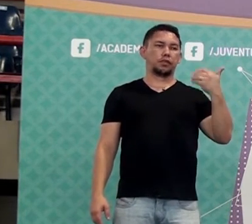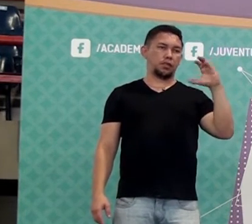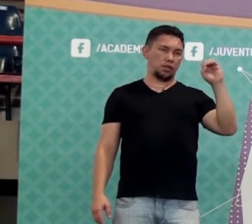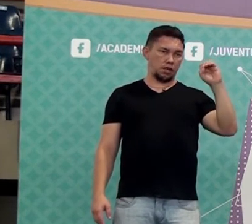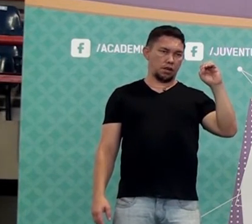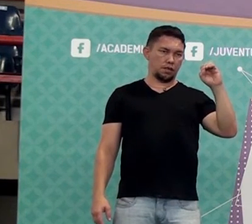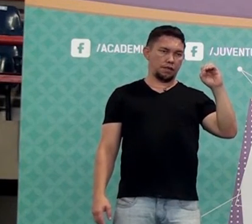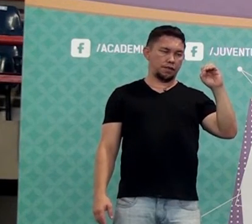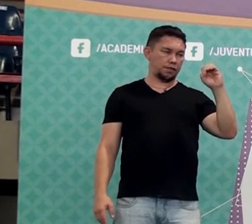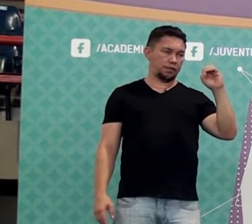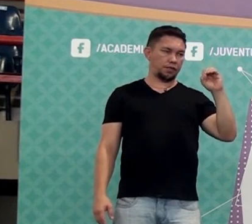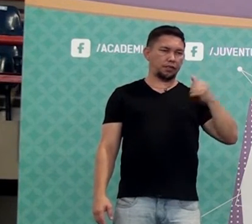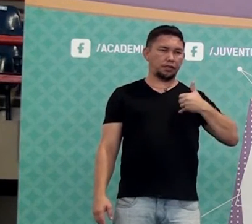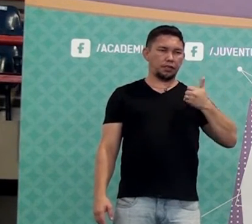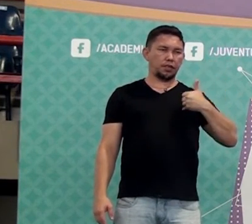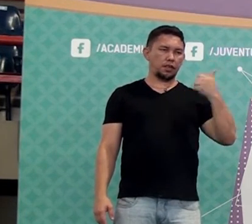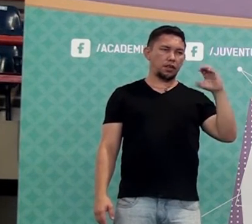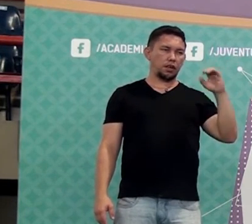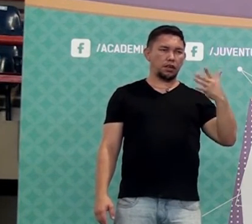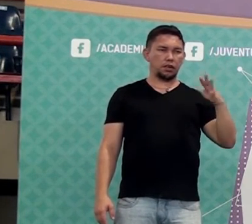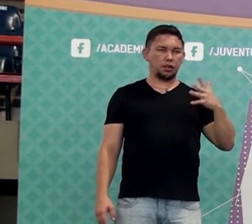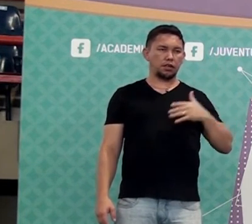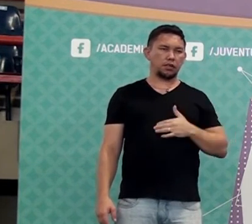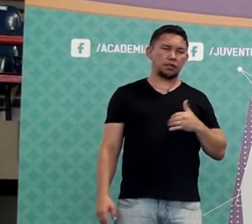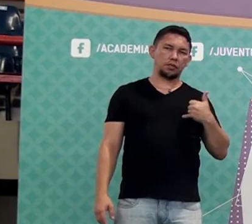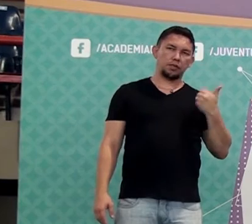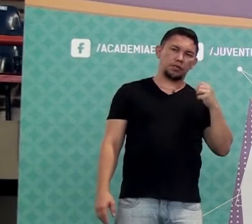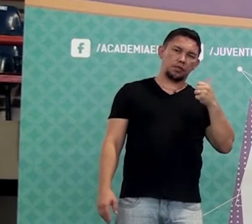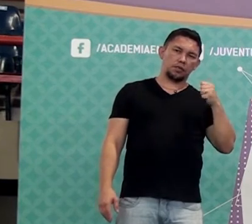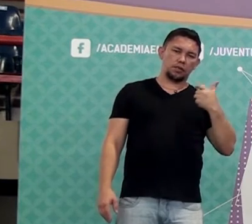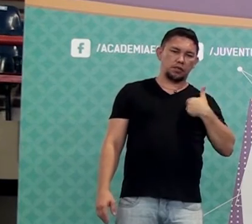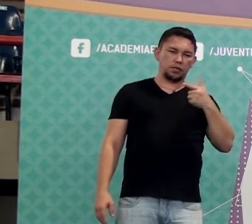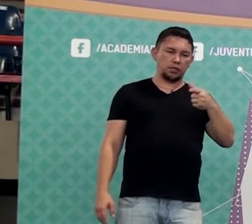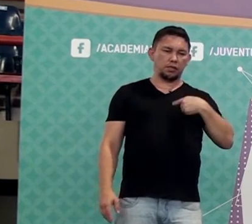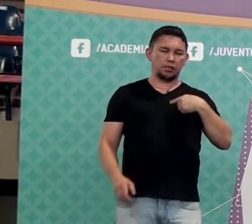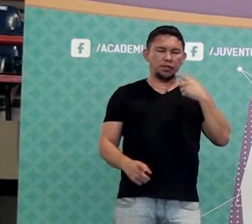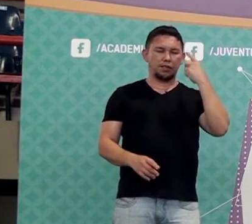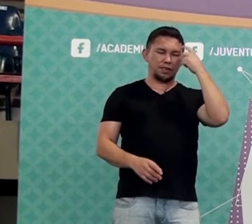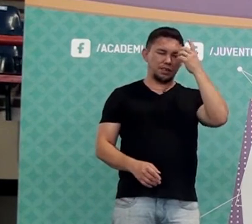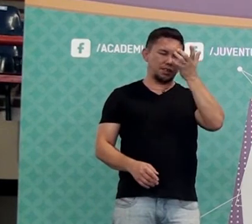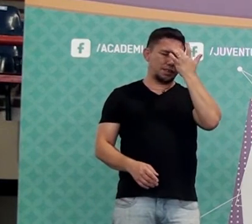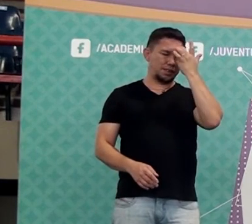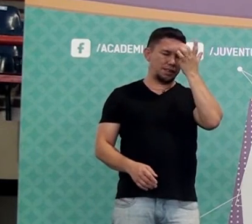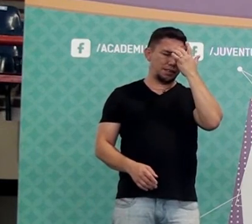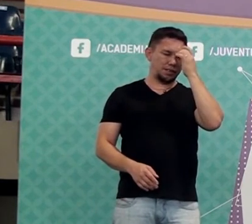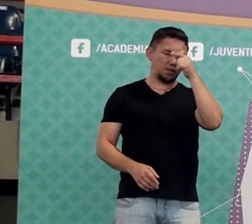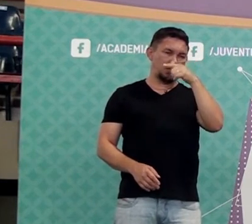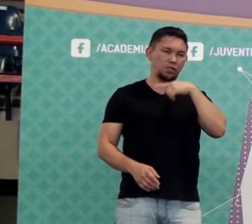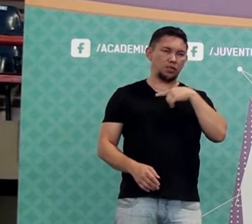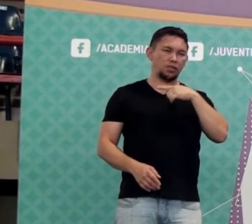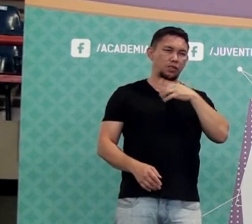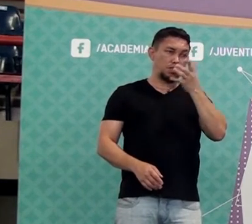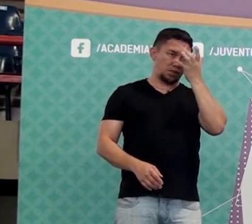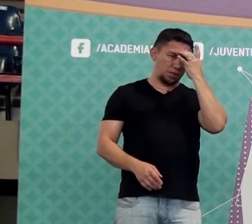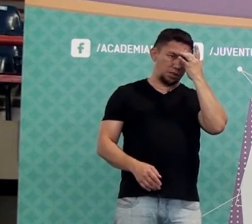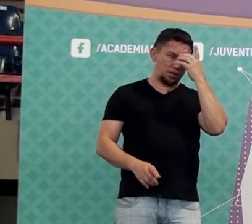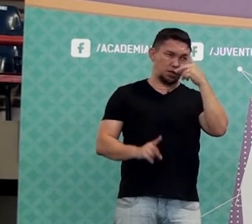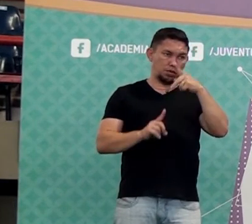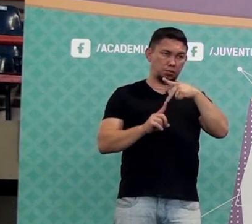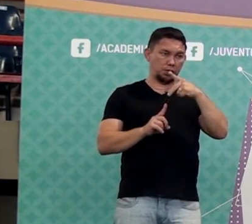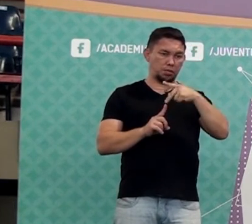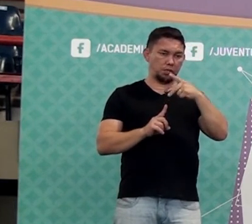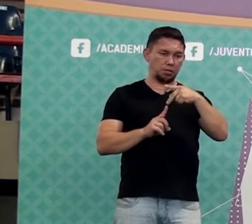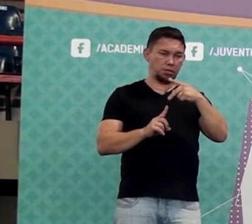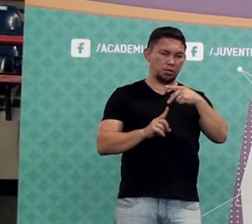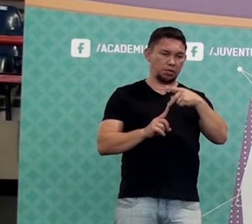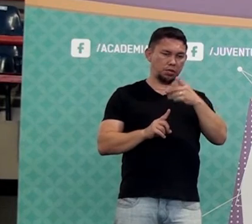idade, né? Acho que é nessa faixa, 11 anos, que a decora essas preposições, né? Aí era decorado mesmo. Até hoje